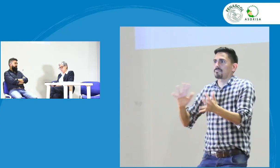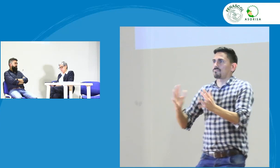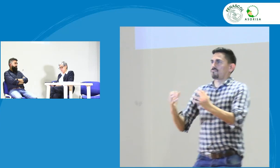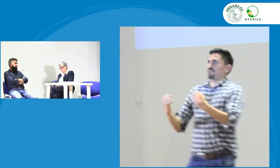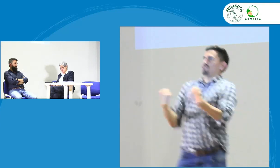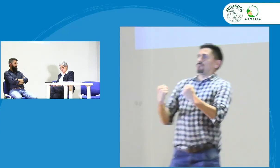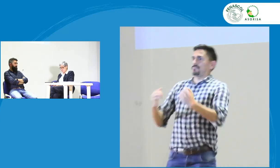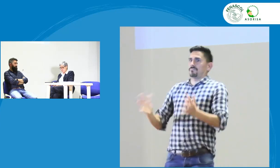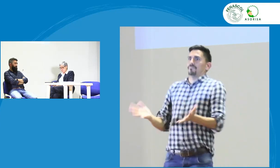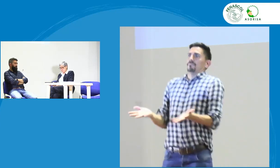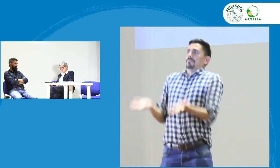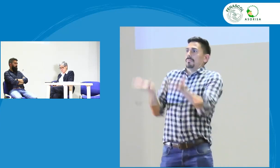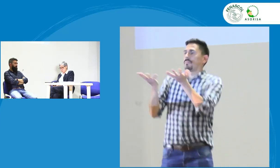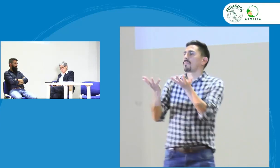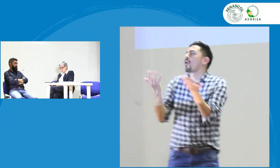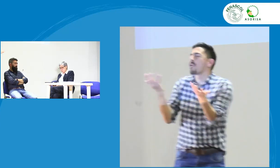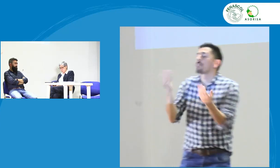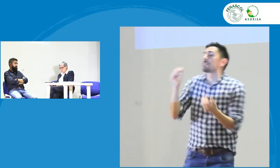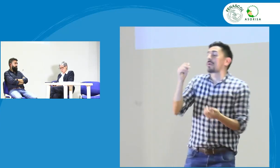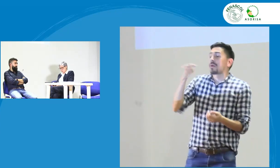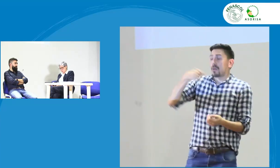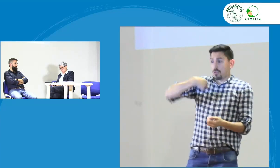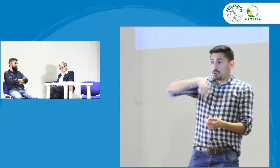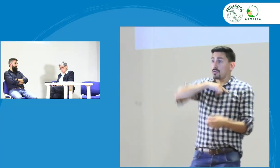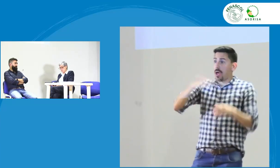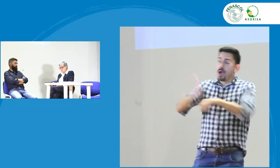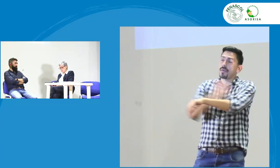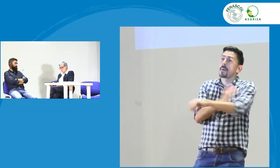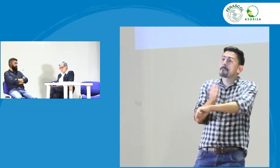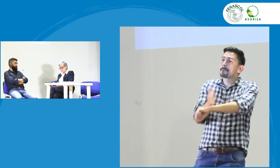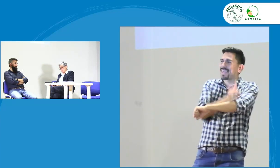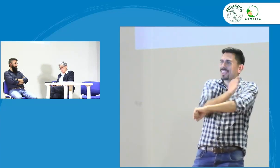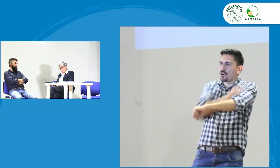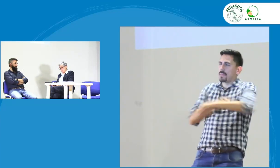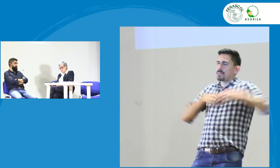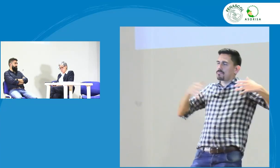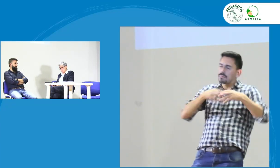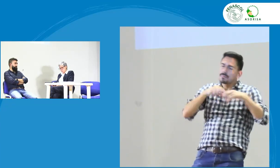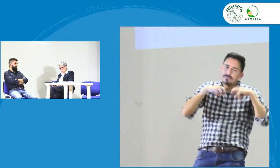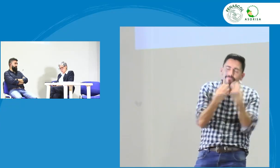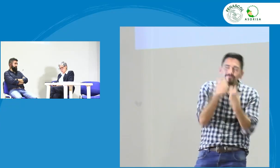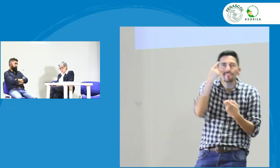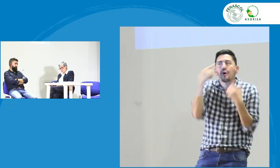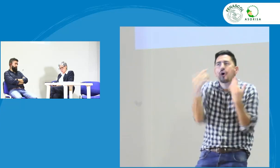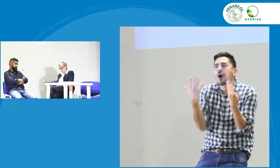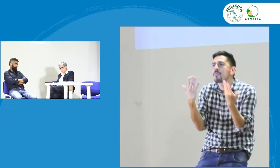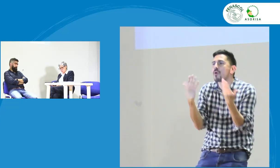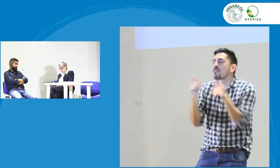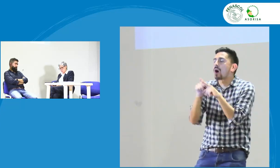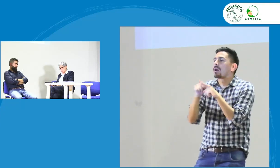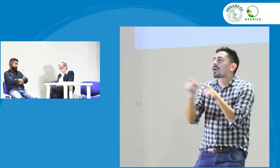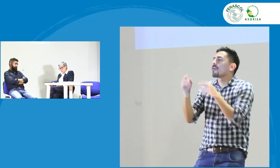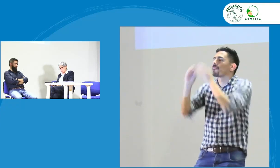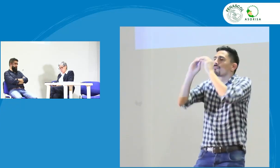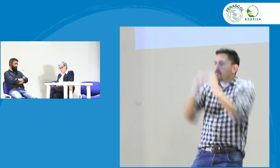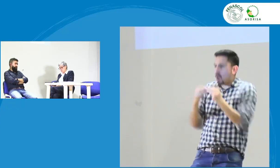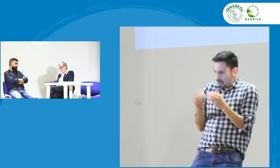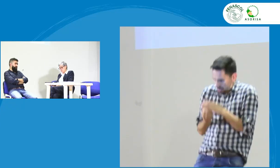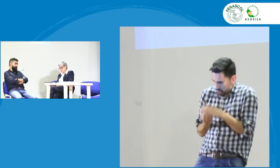ahora estamos evolucionando y cambiando esas posiciones de pronto tan firmes que teníamos en el pre comité hemos